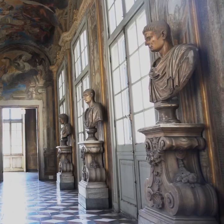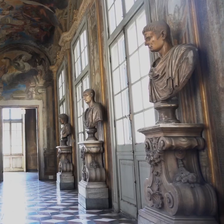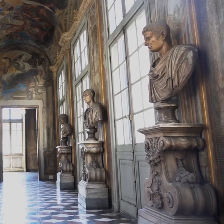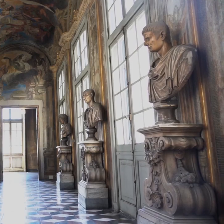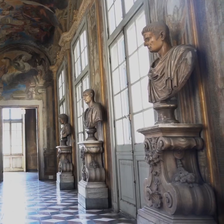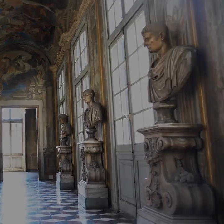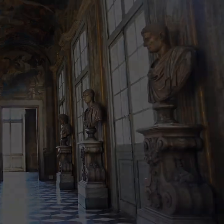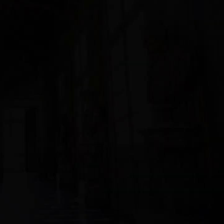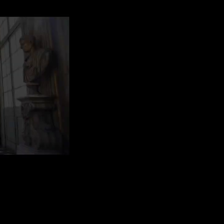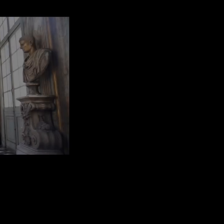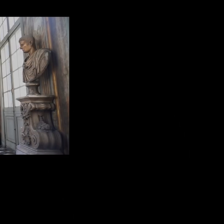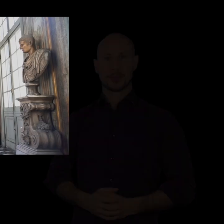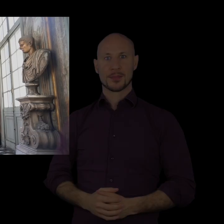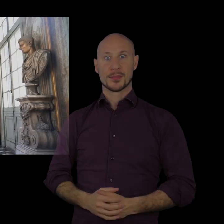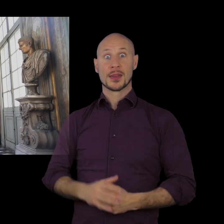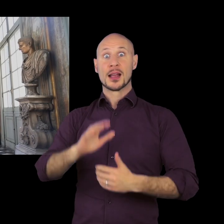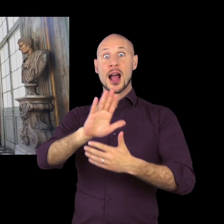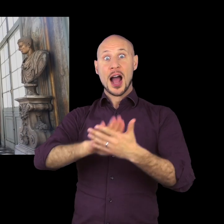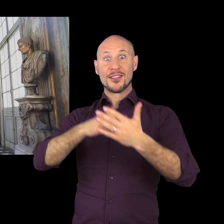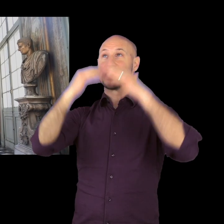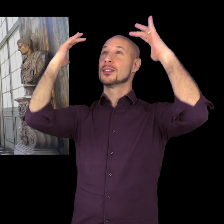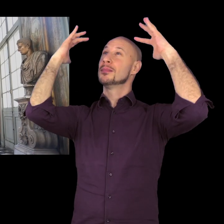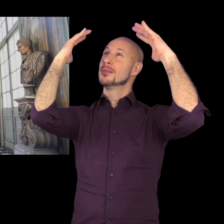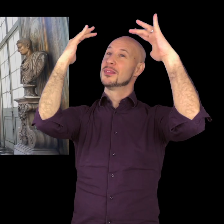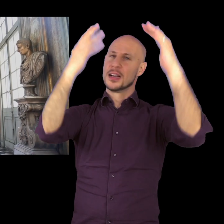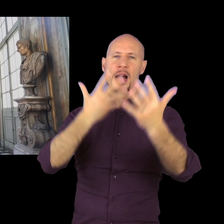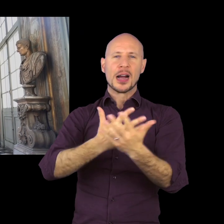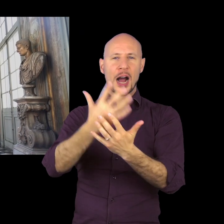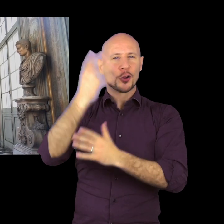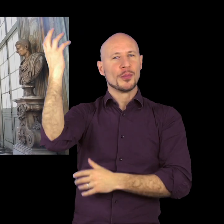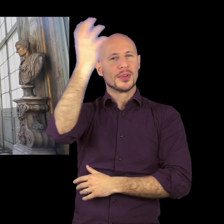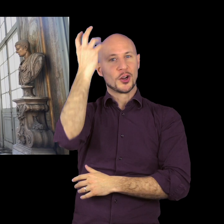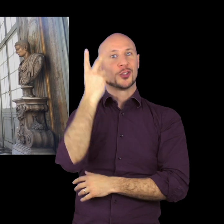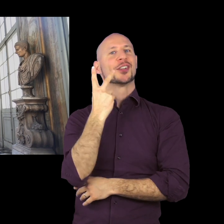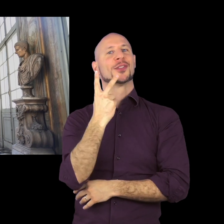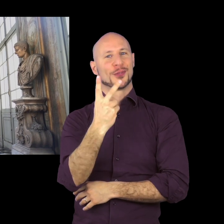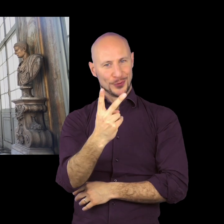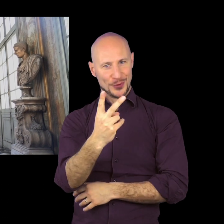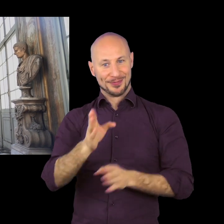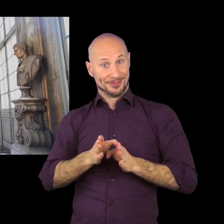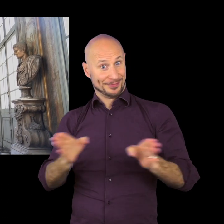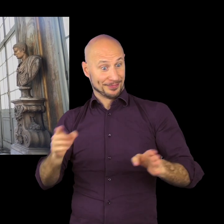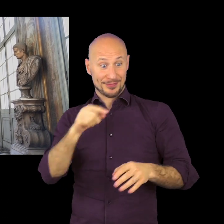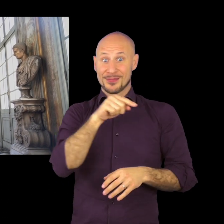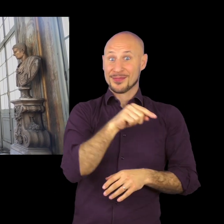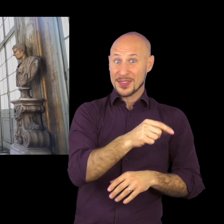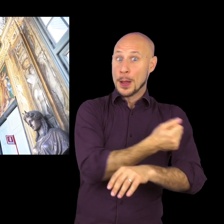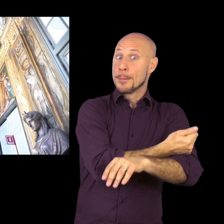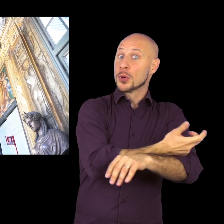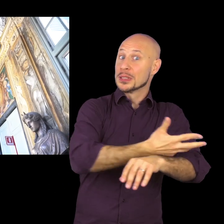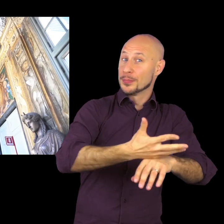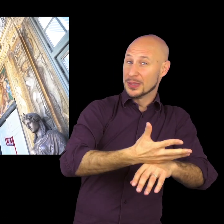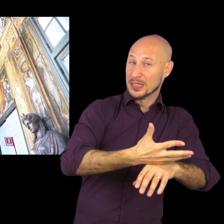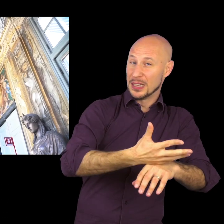di questo nuovo spazio, in cui nella testata di ponente della galleria viene rappresentato appunto l'antefatto del mito di Proserbina,